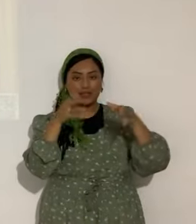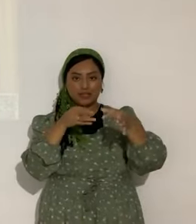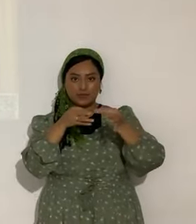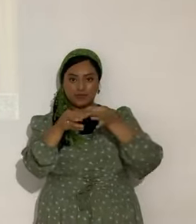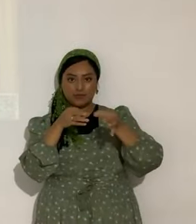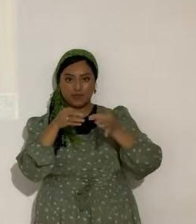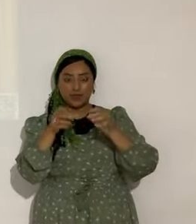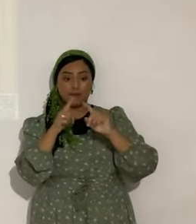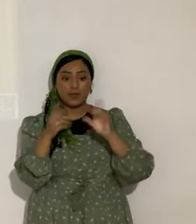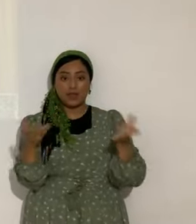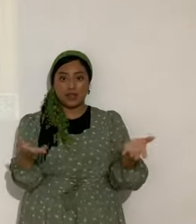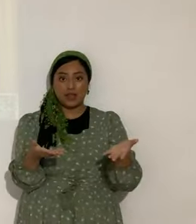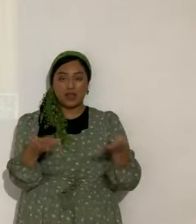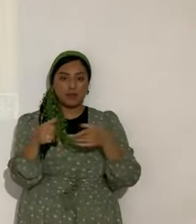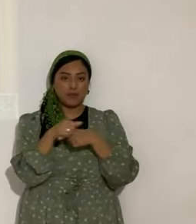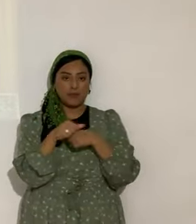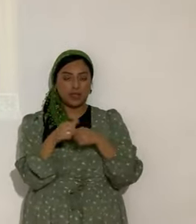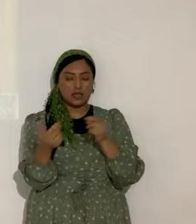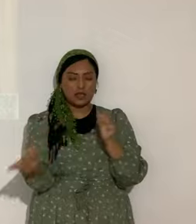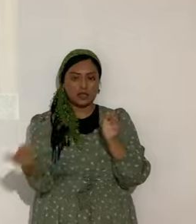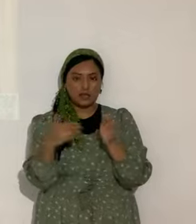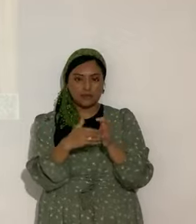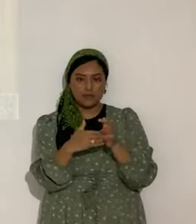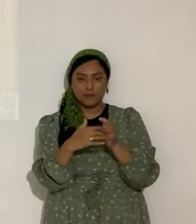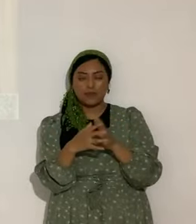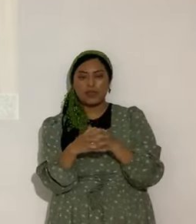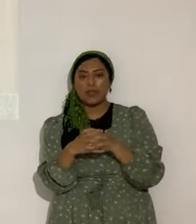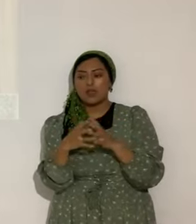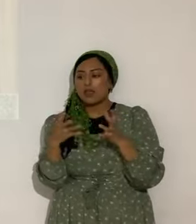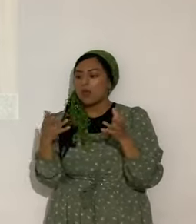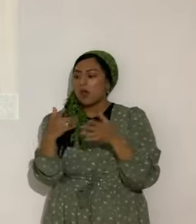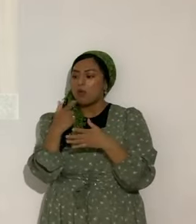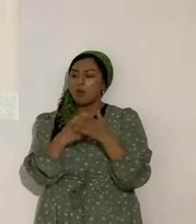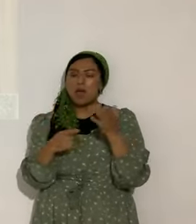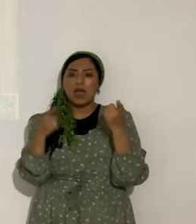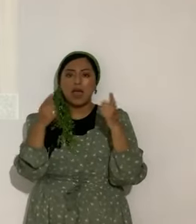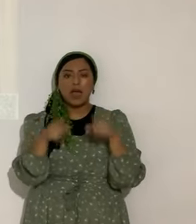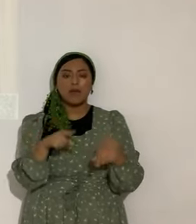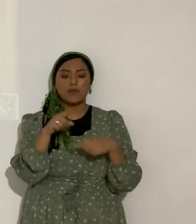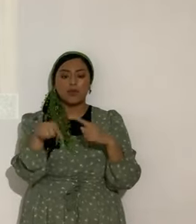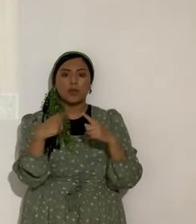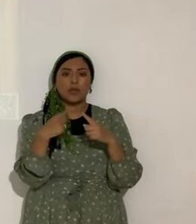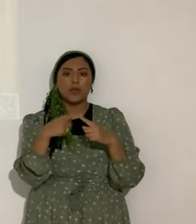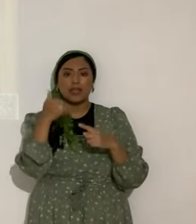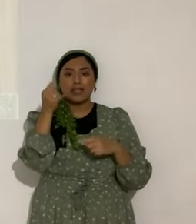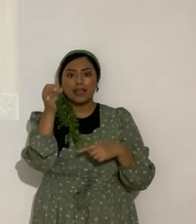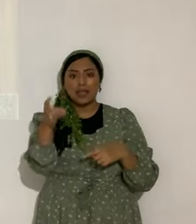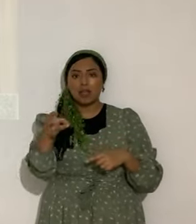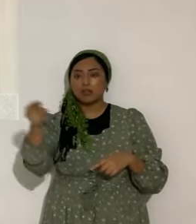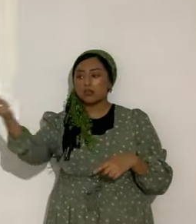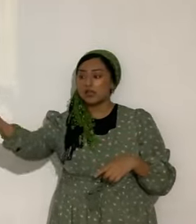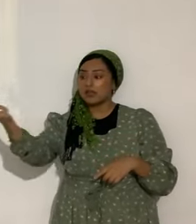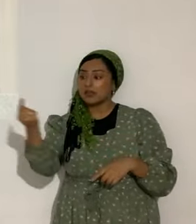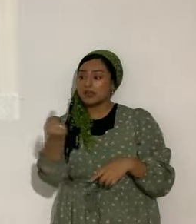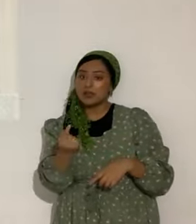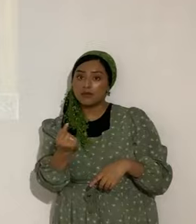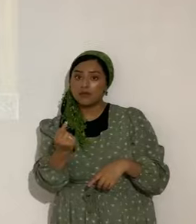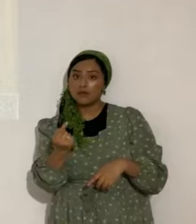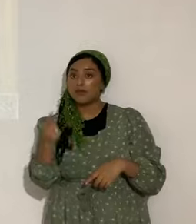Pero ahorita le vamos a dar una repasadita. Entonces. ¿Qué sucede cuando viene Yashua. Y recibiréis poder.